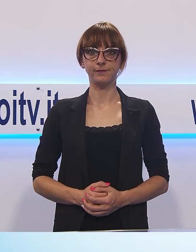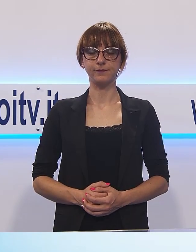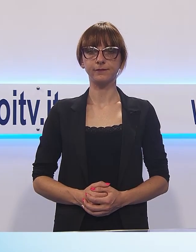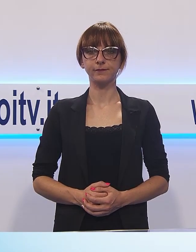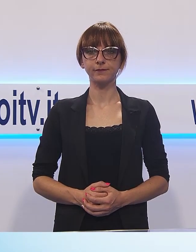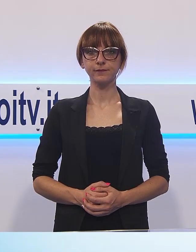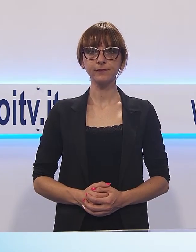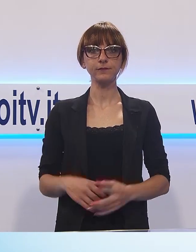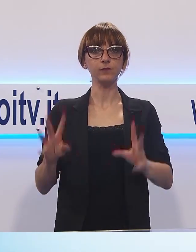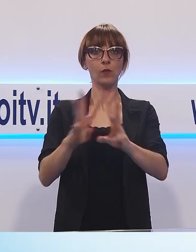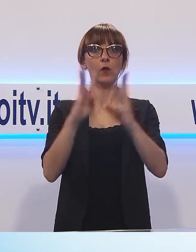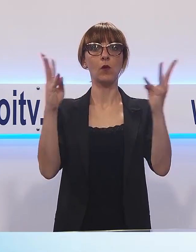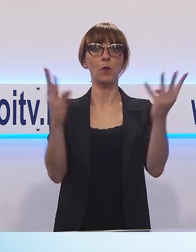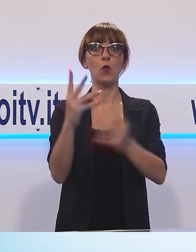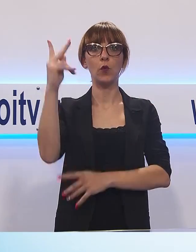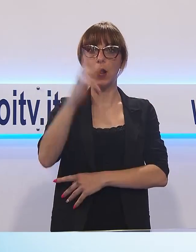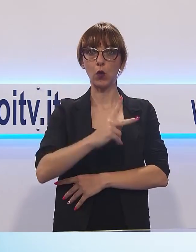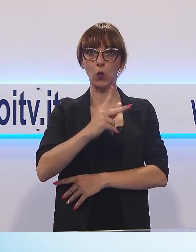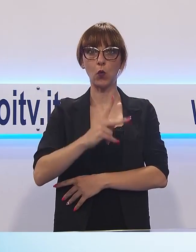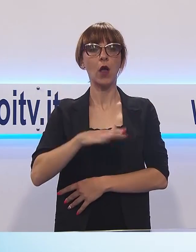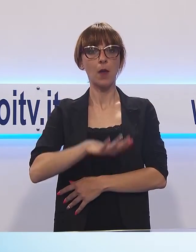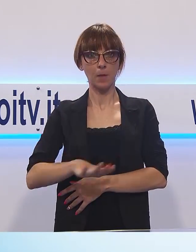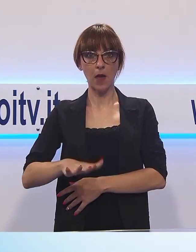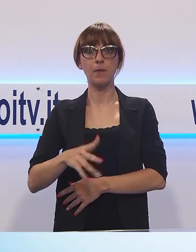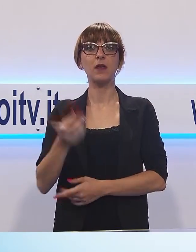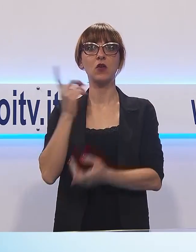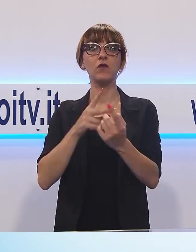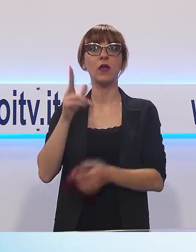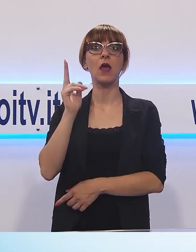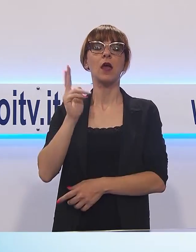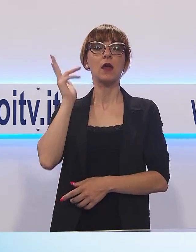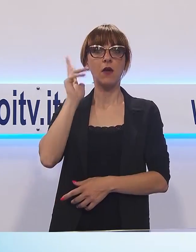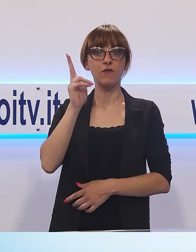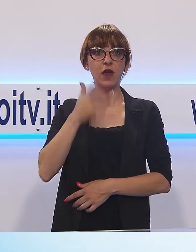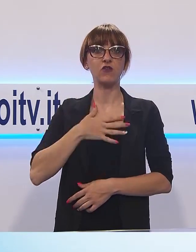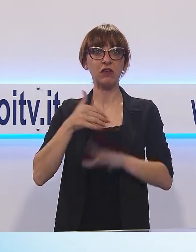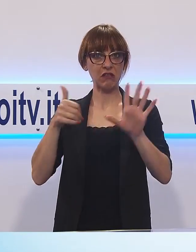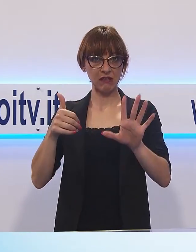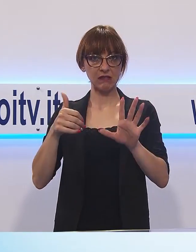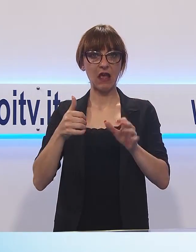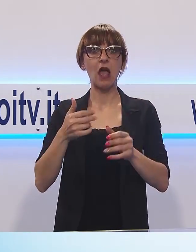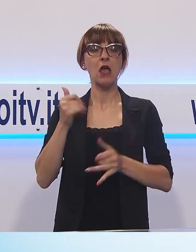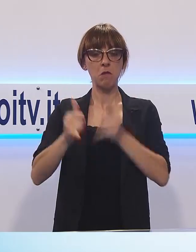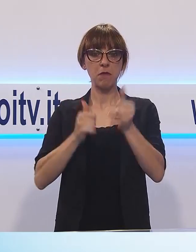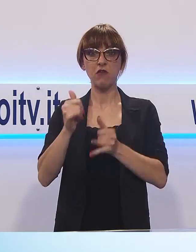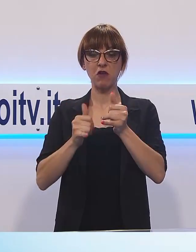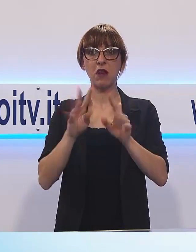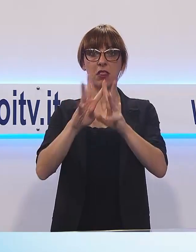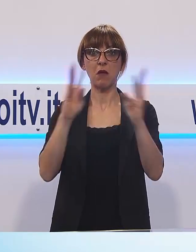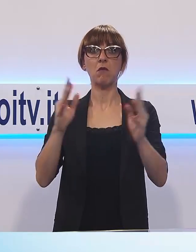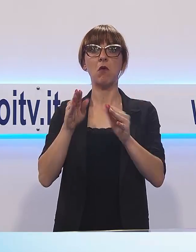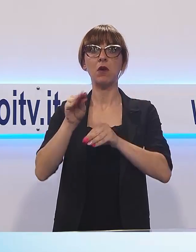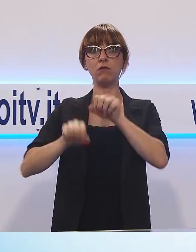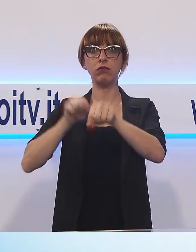Bimbo in bicicletta cade dalle mura, un bambino francese di 6 anni è stato portato al Meier dopo una caduta nella